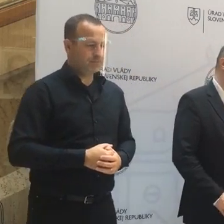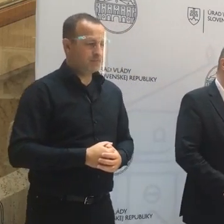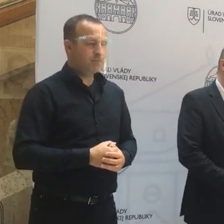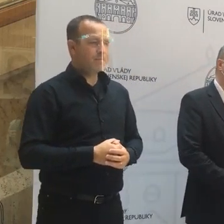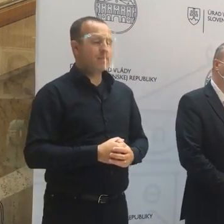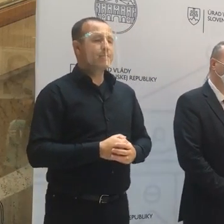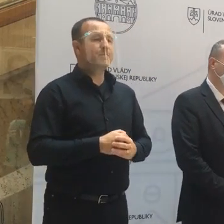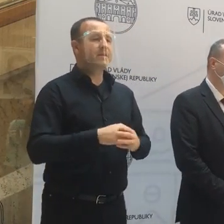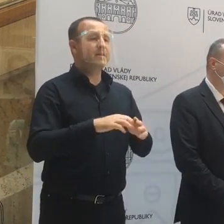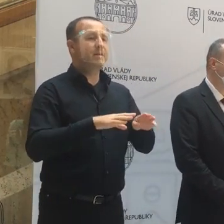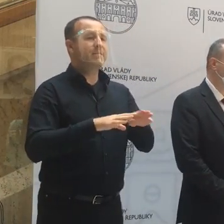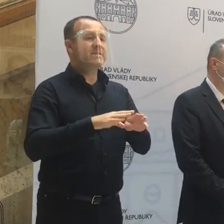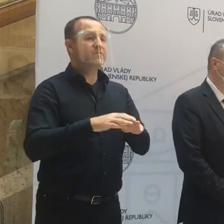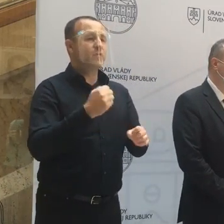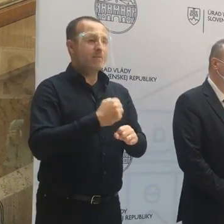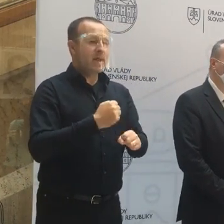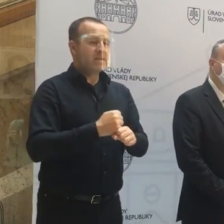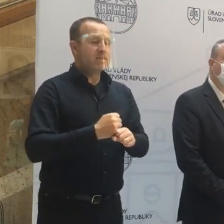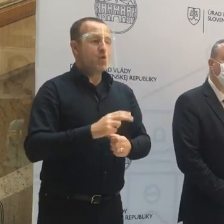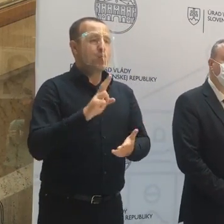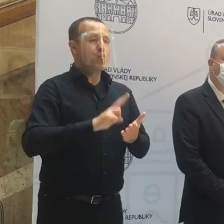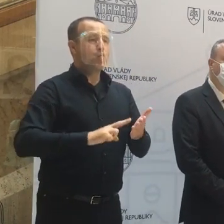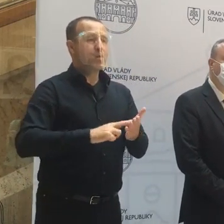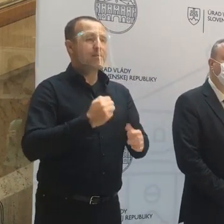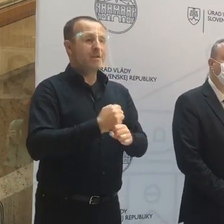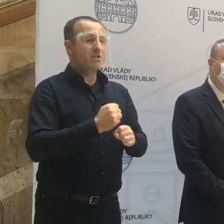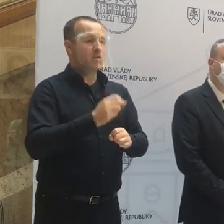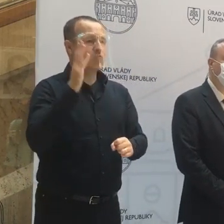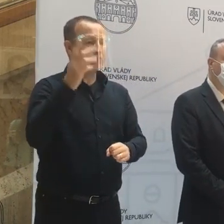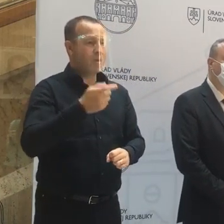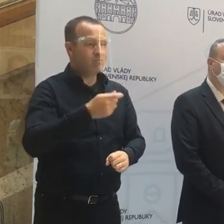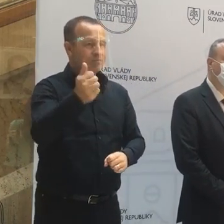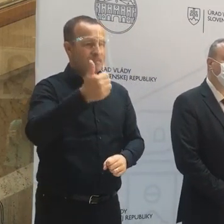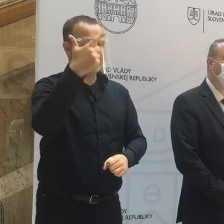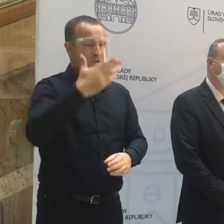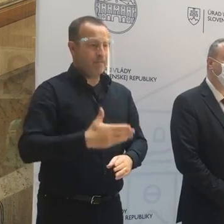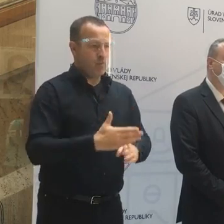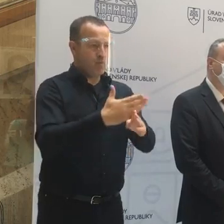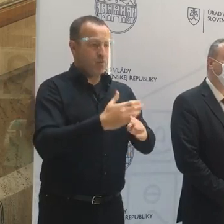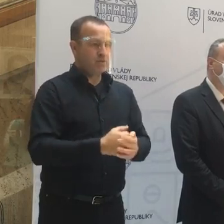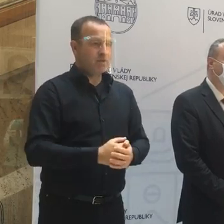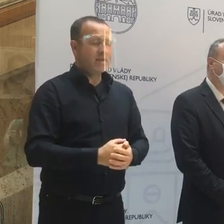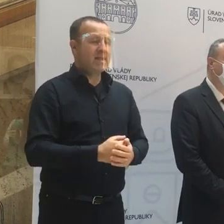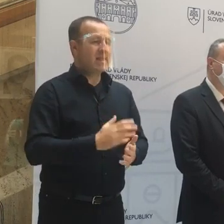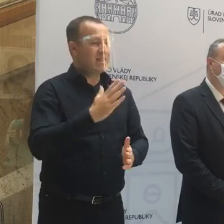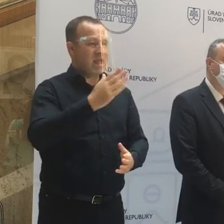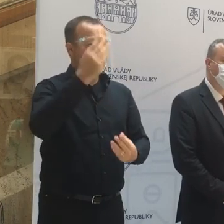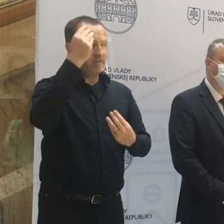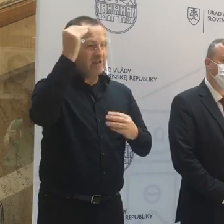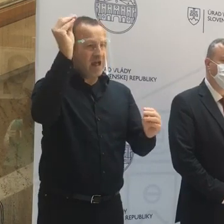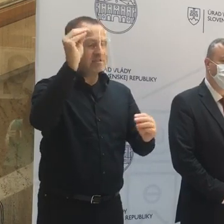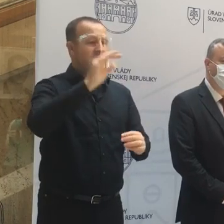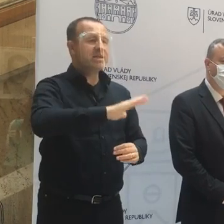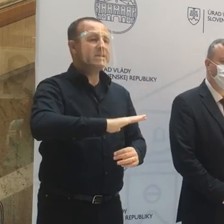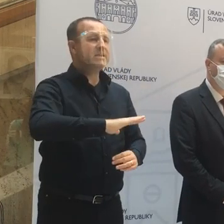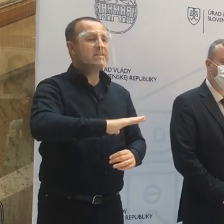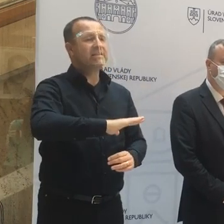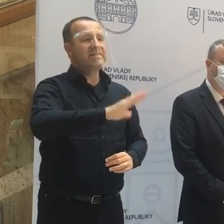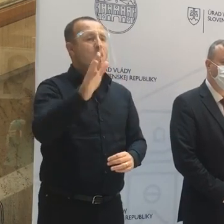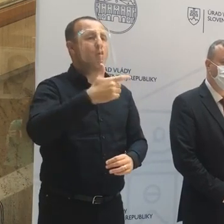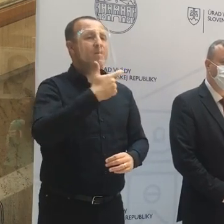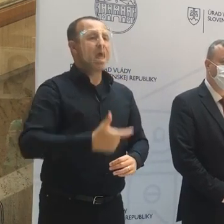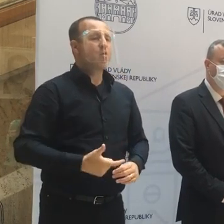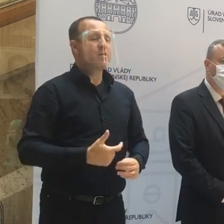Ministerstvo práce a úrady práce budú vyplácať prvú pomoc v prípade, ak nie je vyhlásený celonárodný